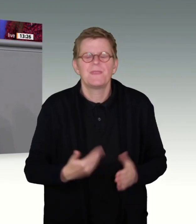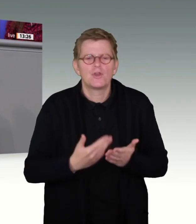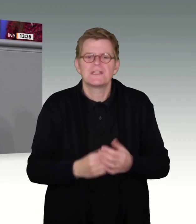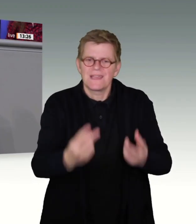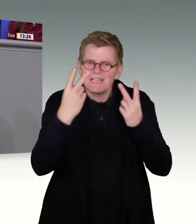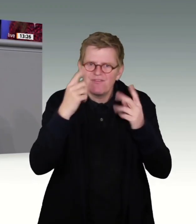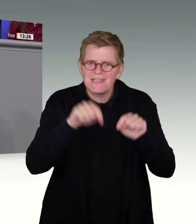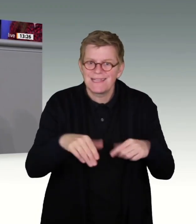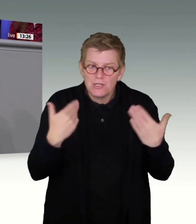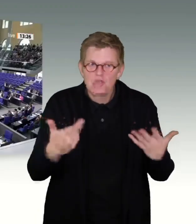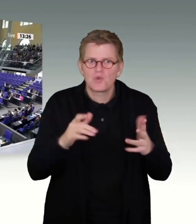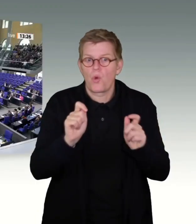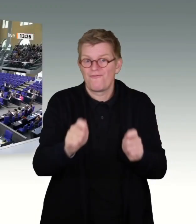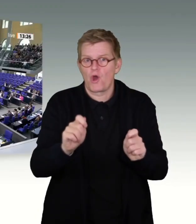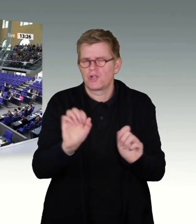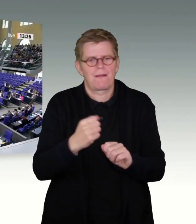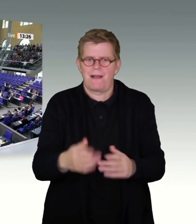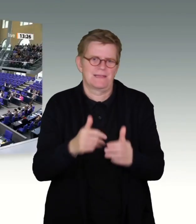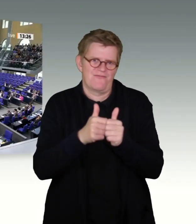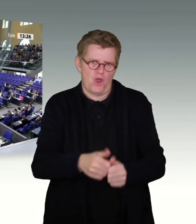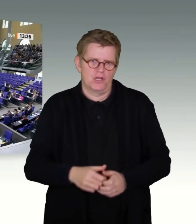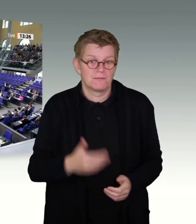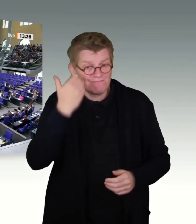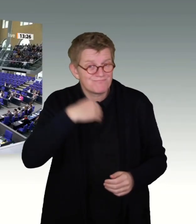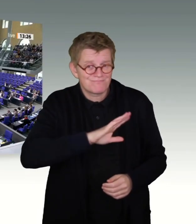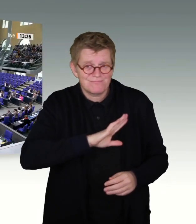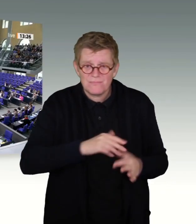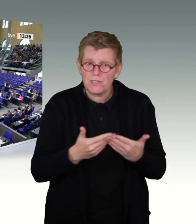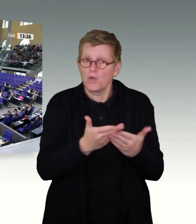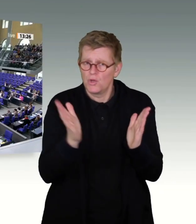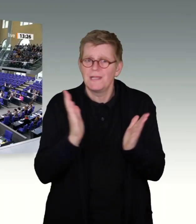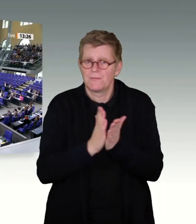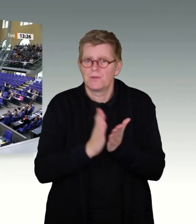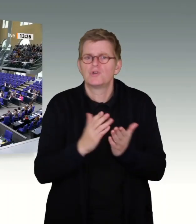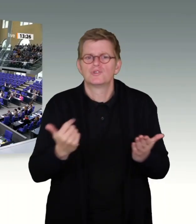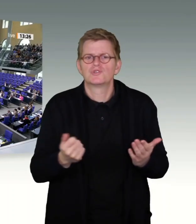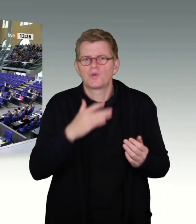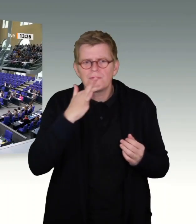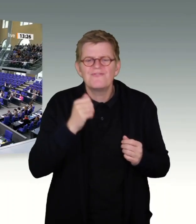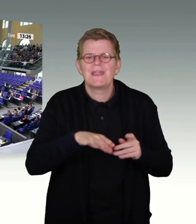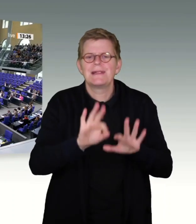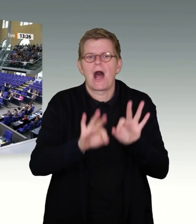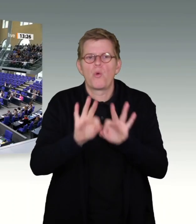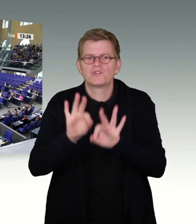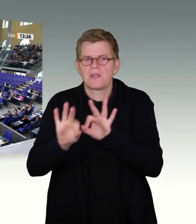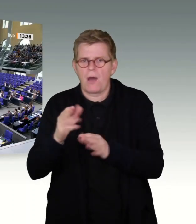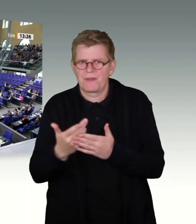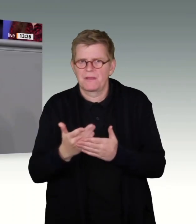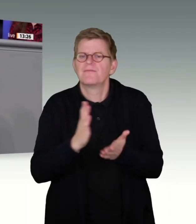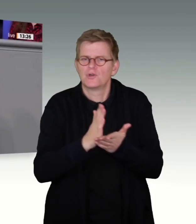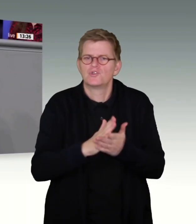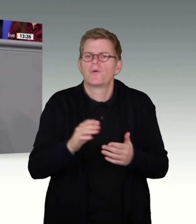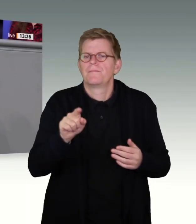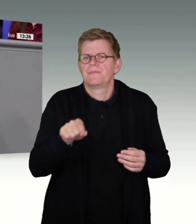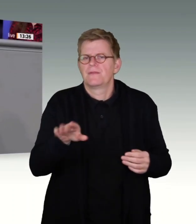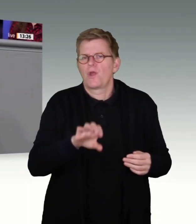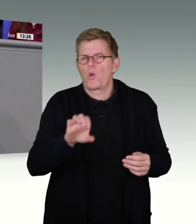wir das hier so nicht machen, wie Sie das vorschlagen. Liebe Kolleginnen und Kollegen, ist in der Tat schon über Ausnahmen, die der Europäische Gerichtshof diskutiert worden